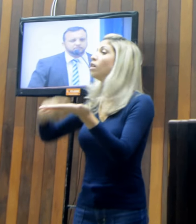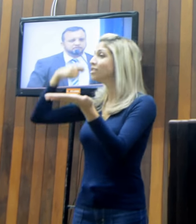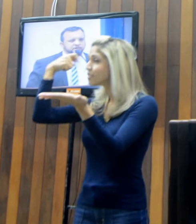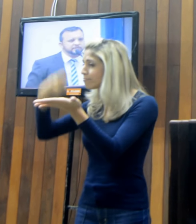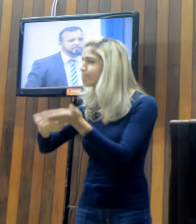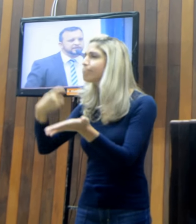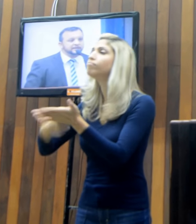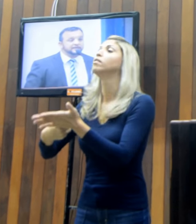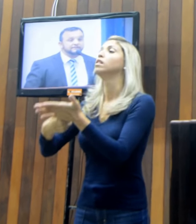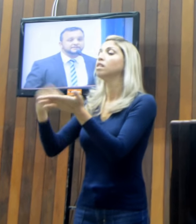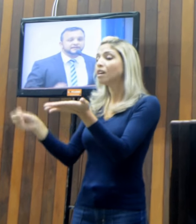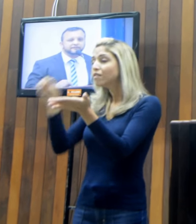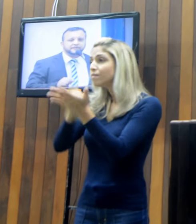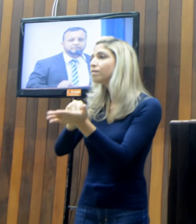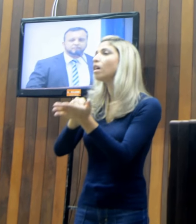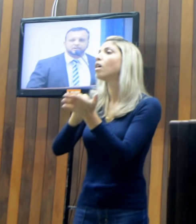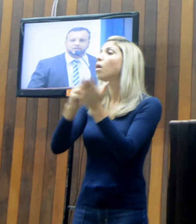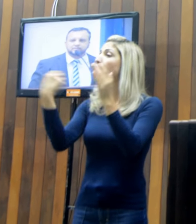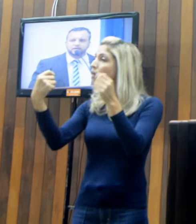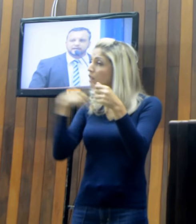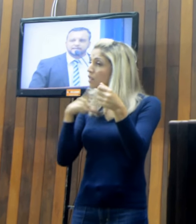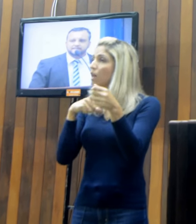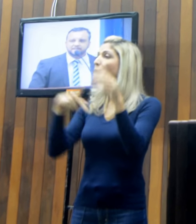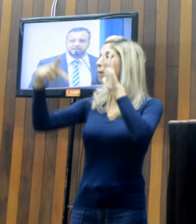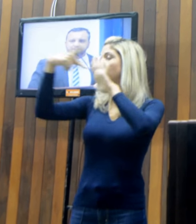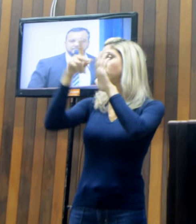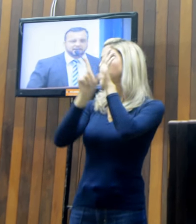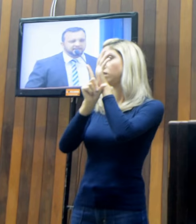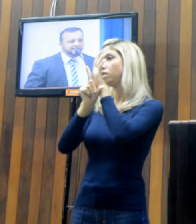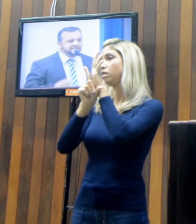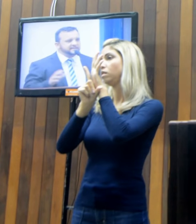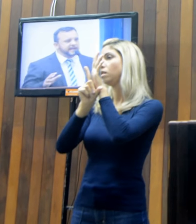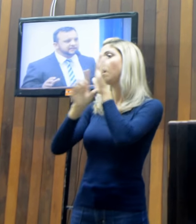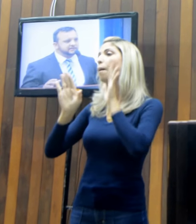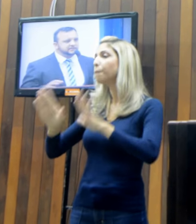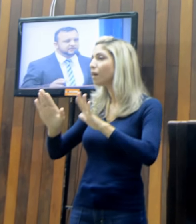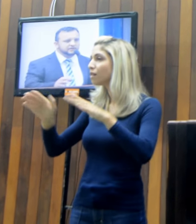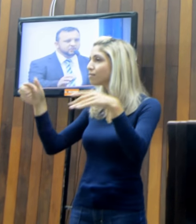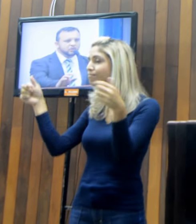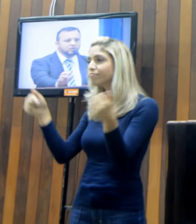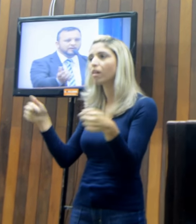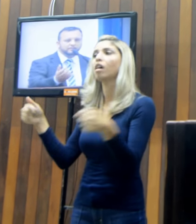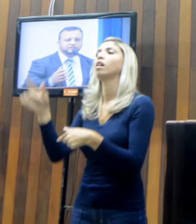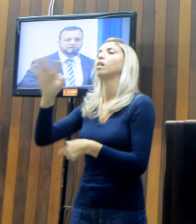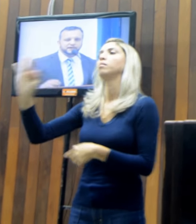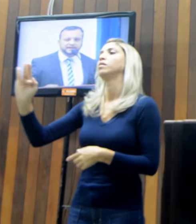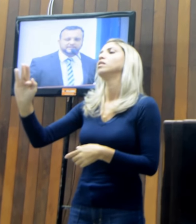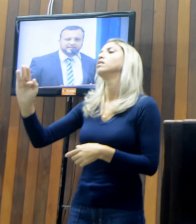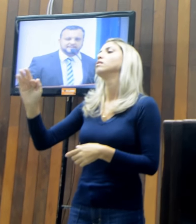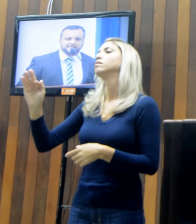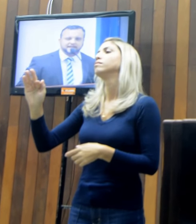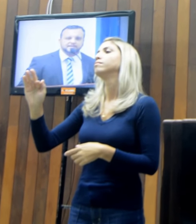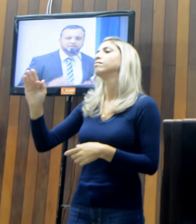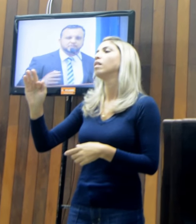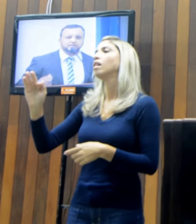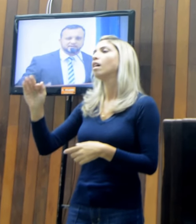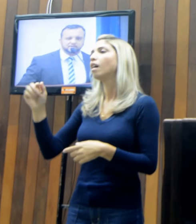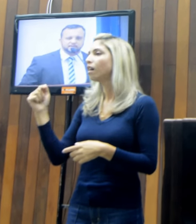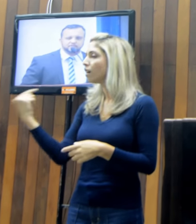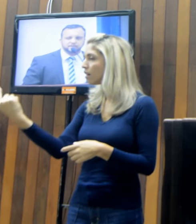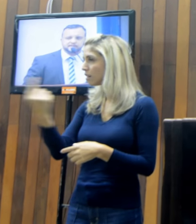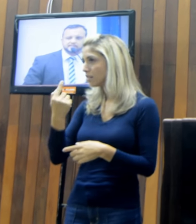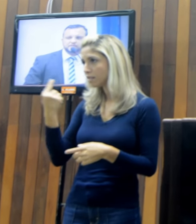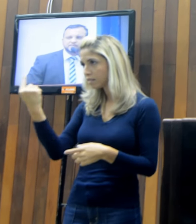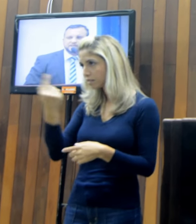contribuições deve ser feita por projeto de lei. Mas nessa cidade, como é muito diferente dessa cidade e em muitas